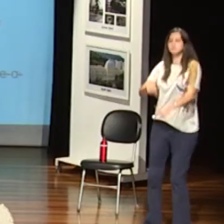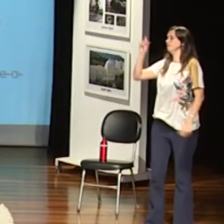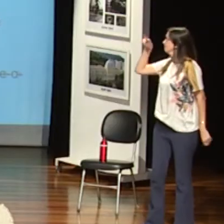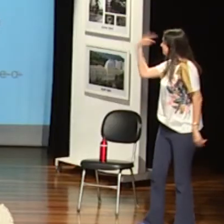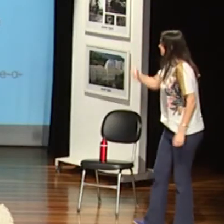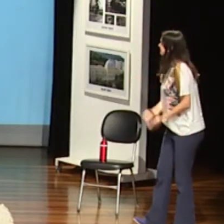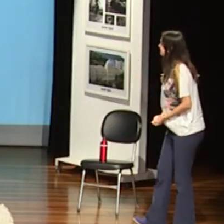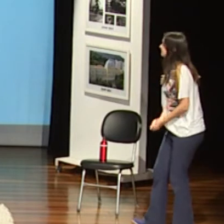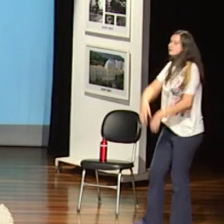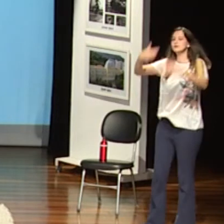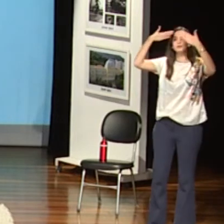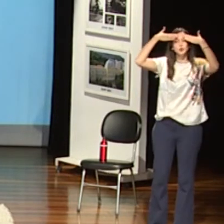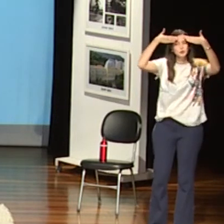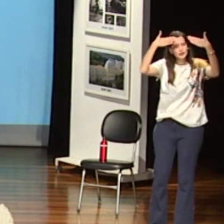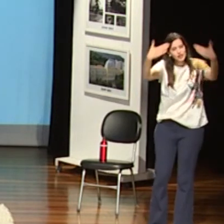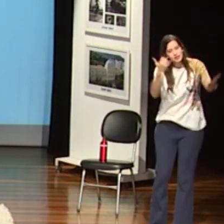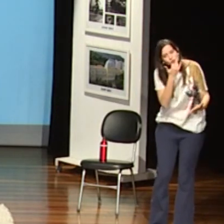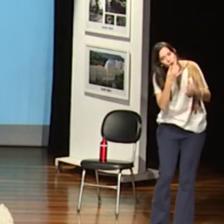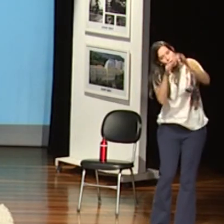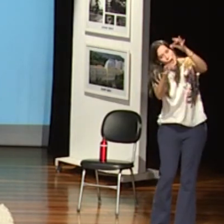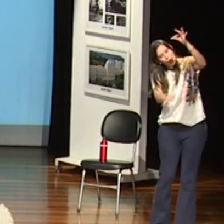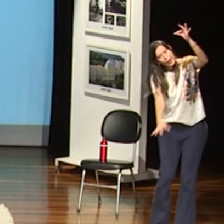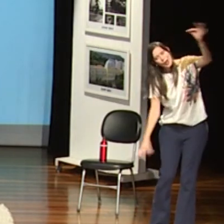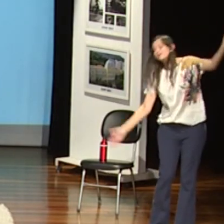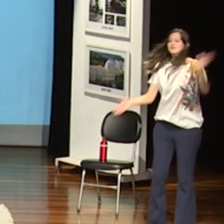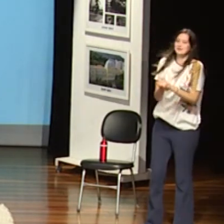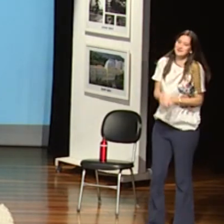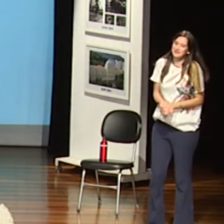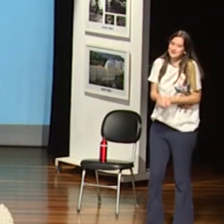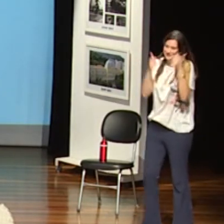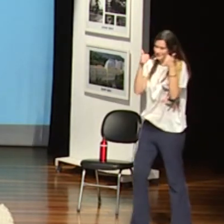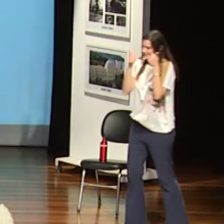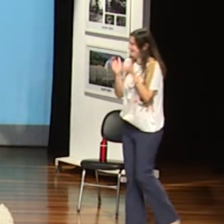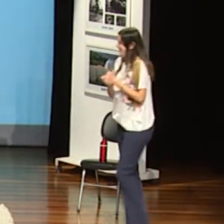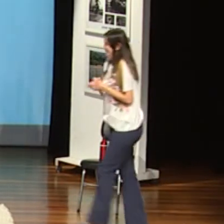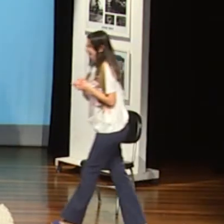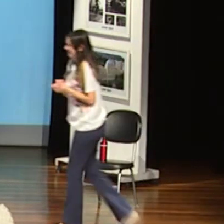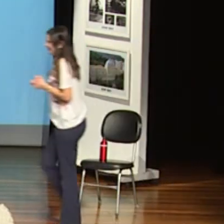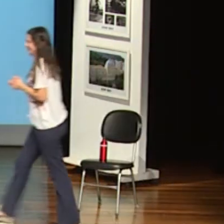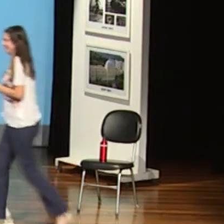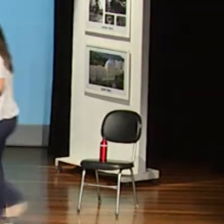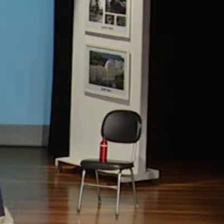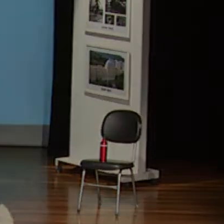ela é muito importante, essa é a minha referência, e eu agradeço, peço perdão pela fala longa.